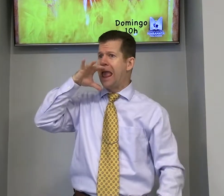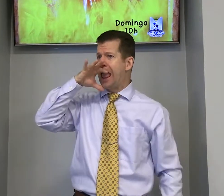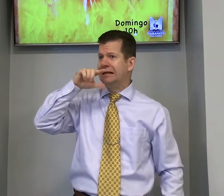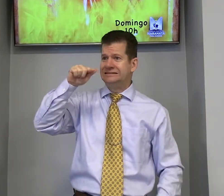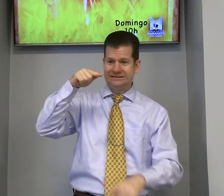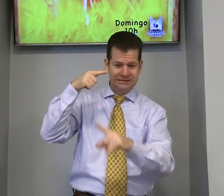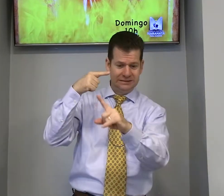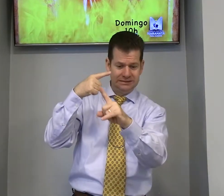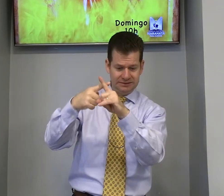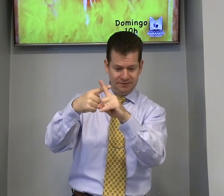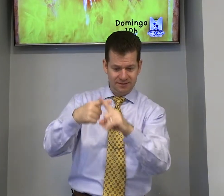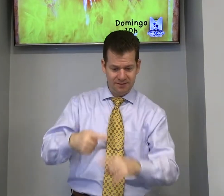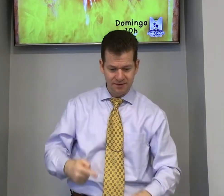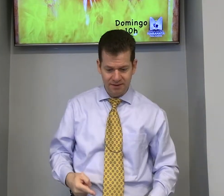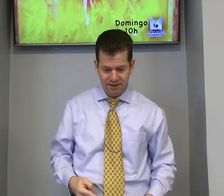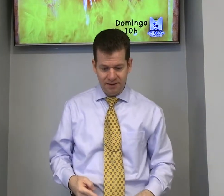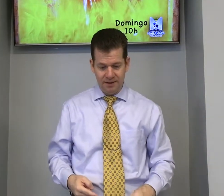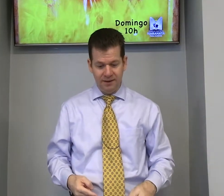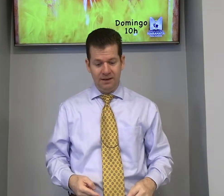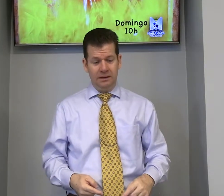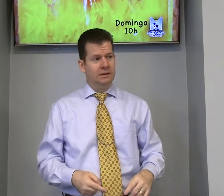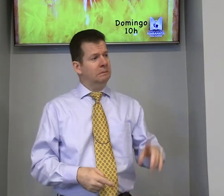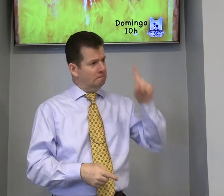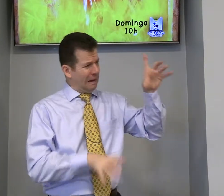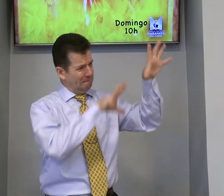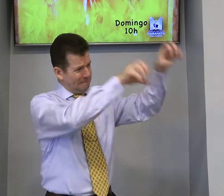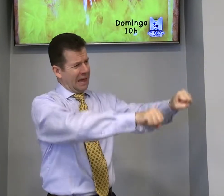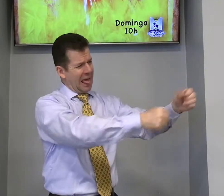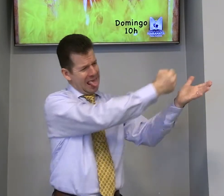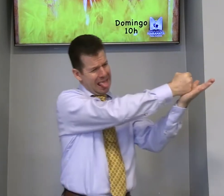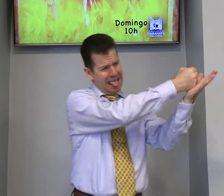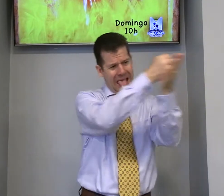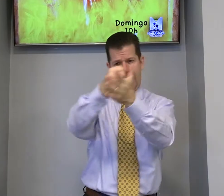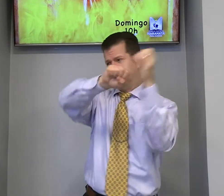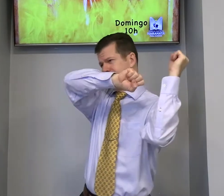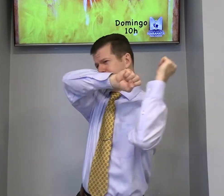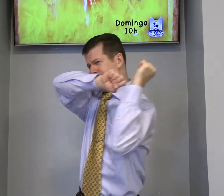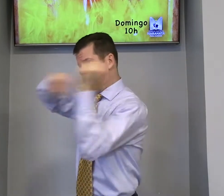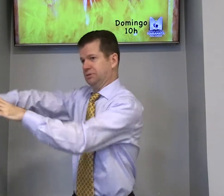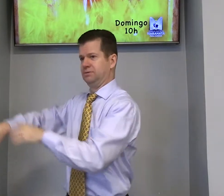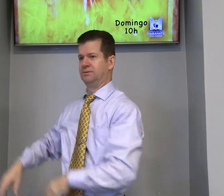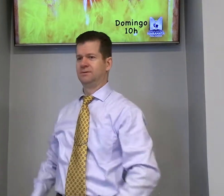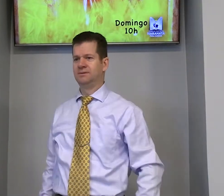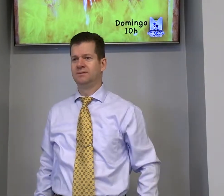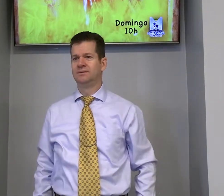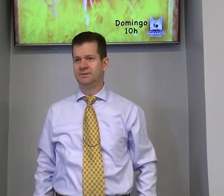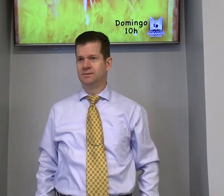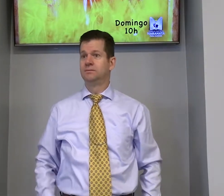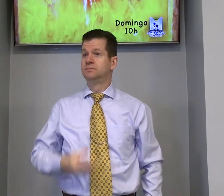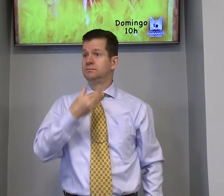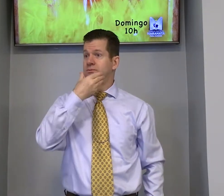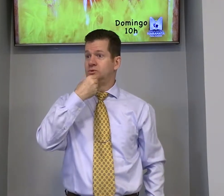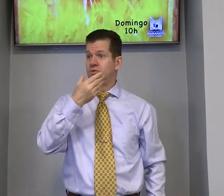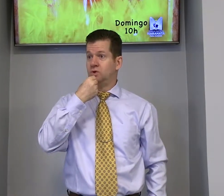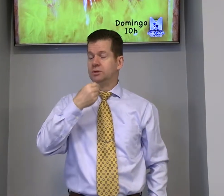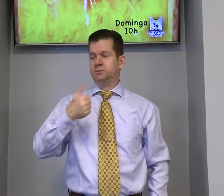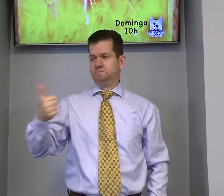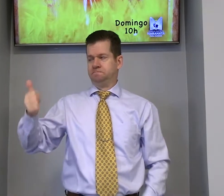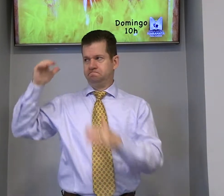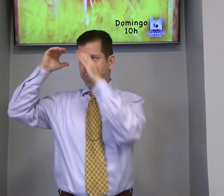faz mais quente e aumenta pega esses três e leva e joga na fornalha de fogo. Seis